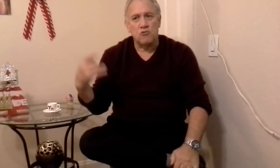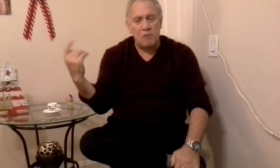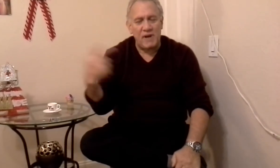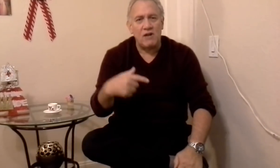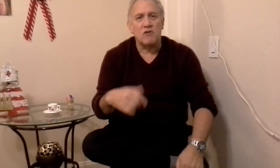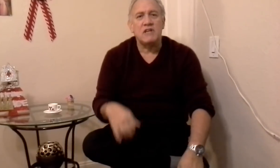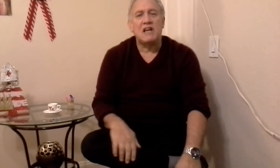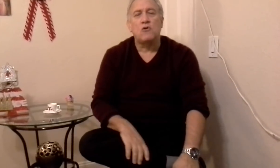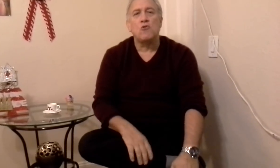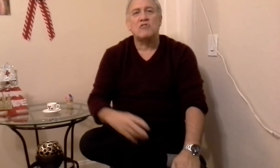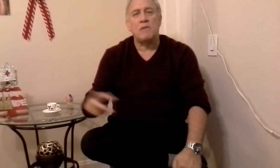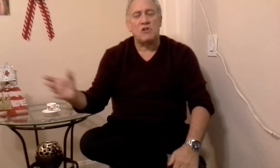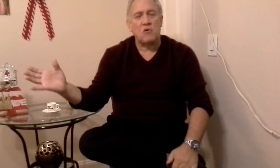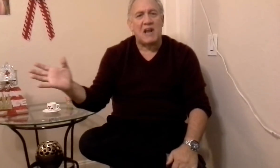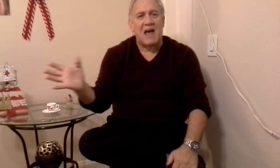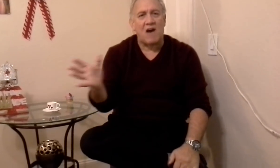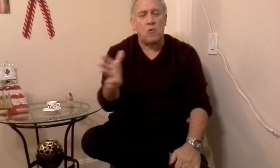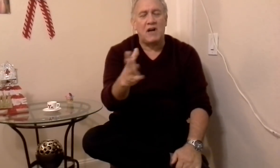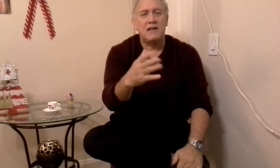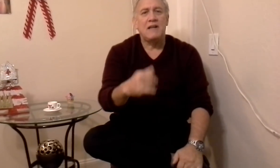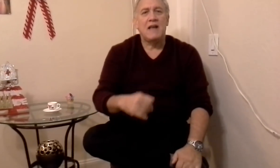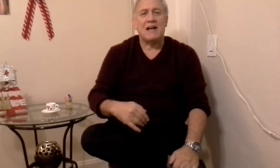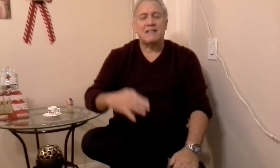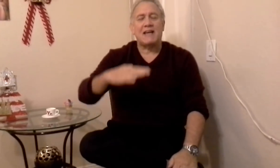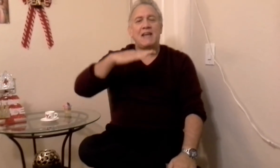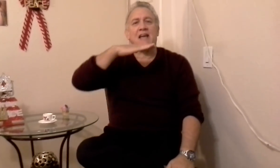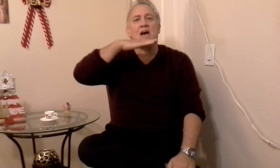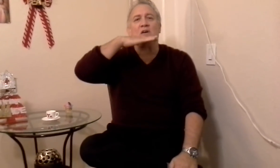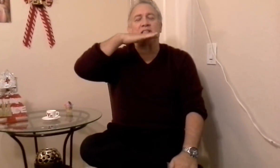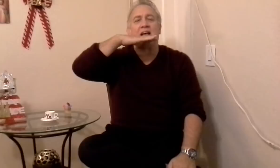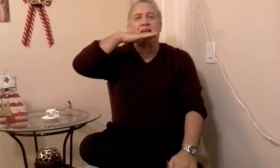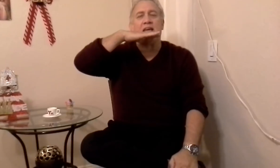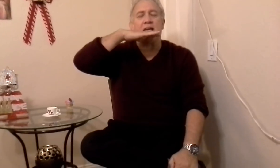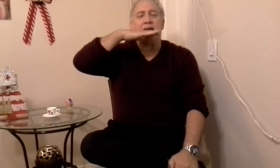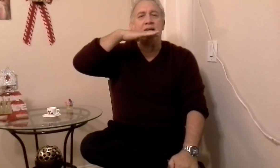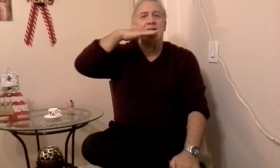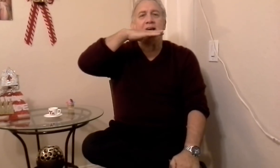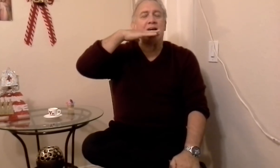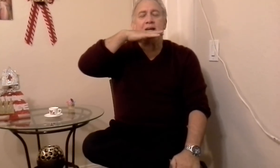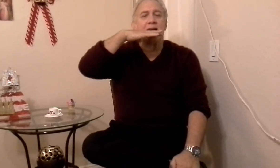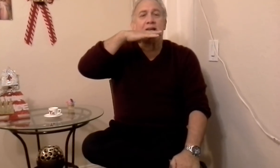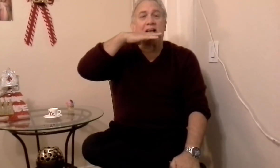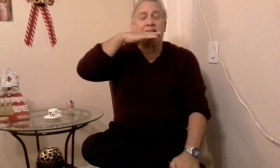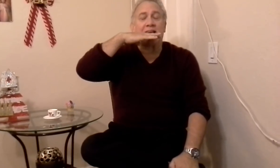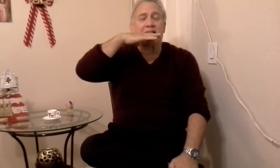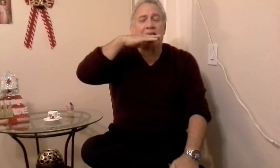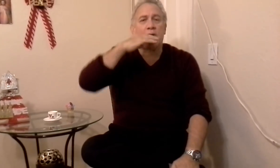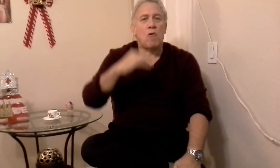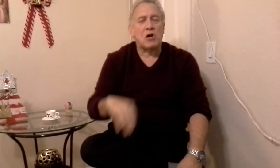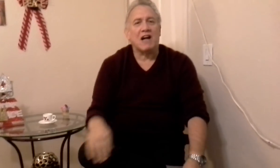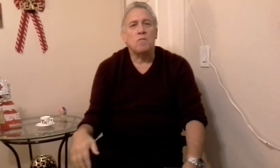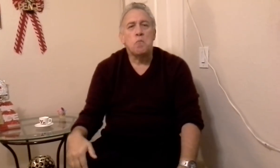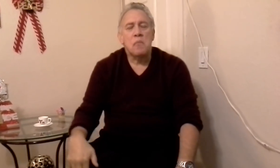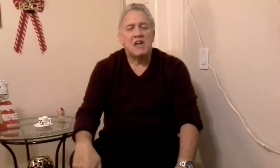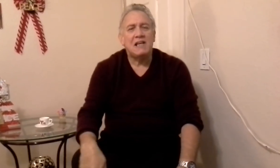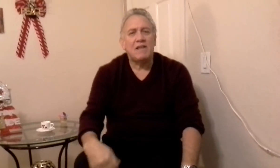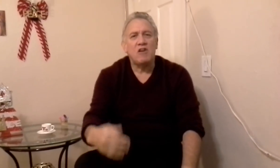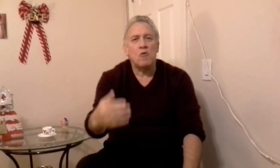suel vino, y el gurú se metió en la agua, hasta que le llegaba hasta aquí, casi casi a la boca, y le dijo,